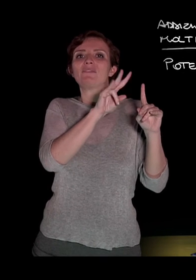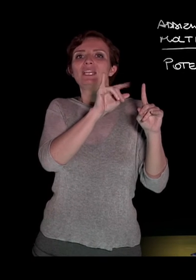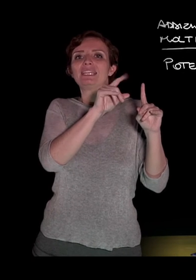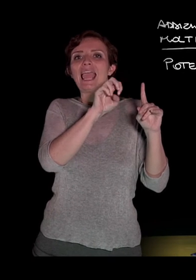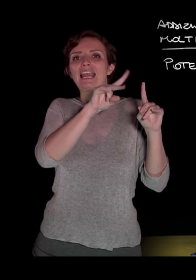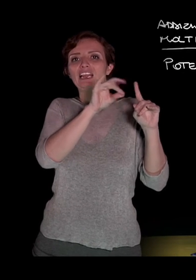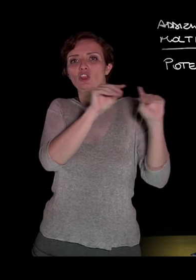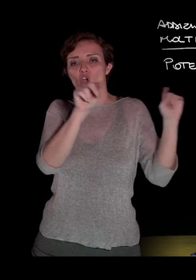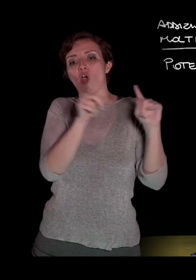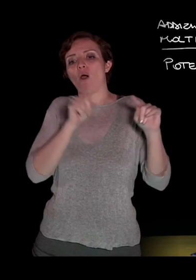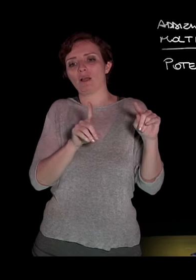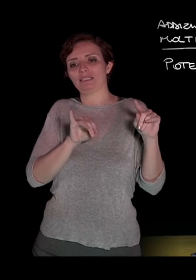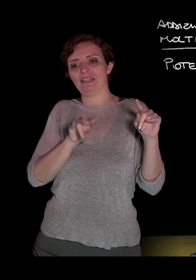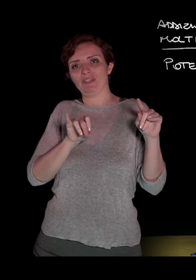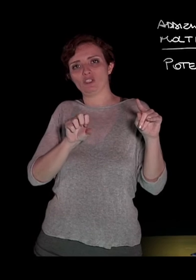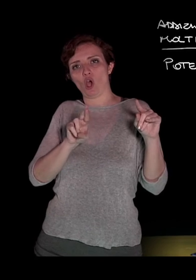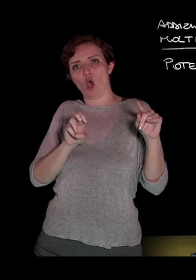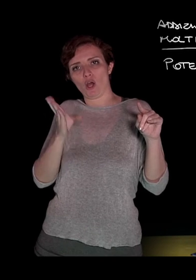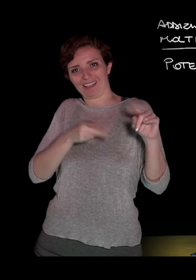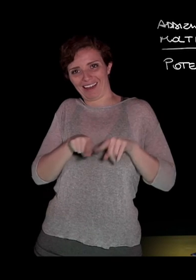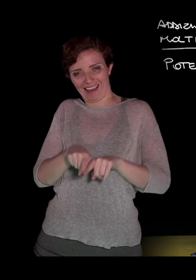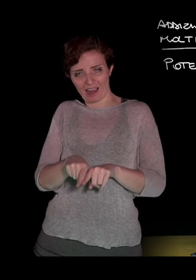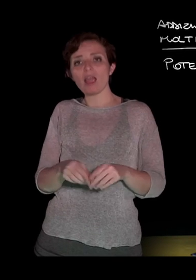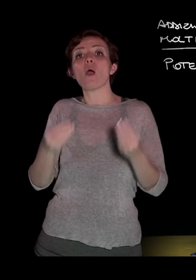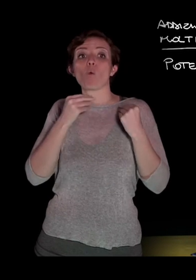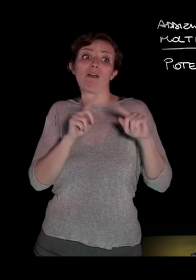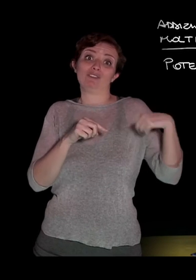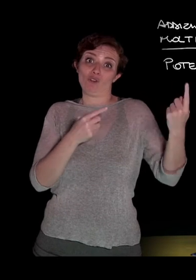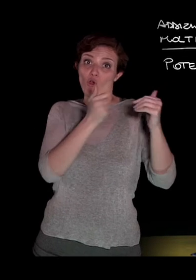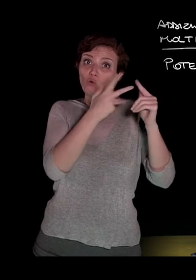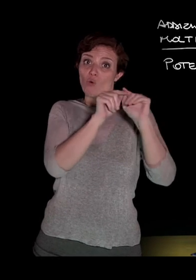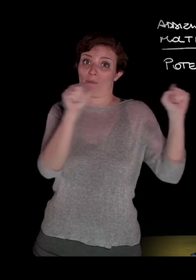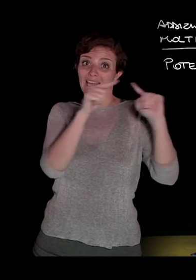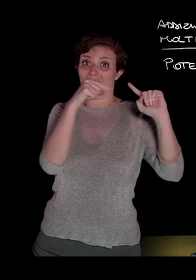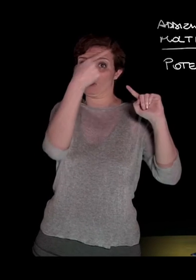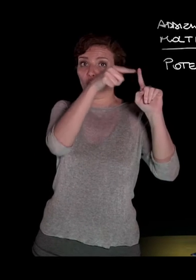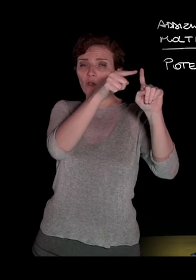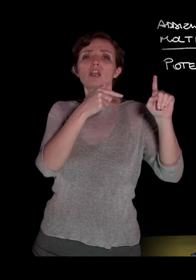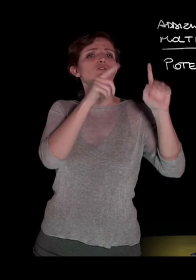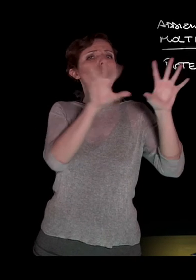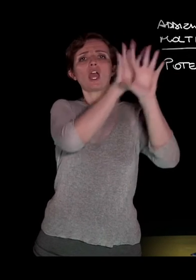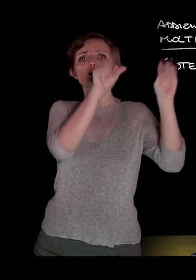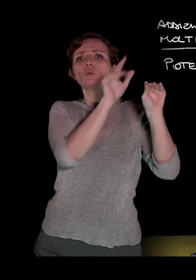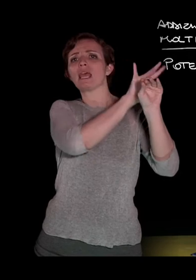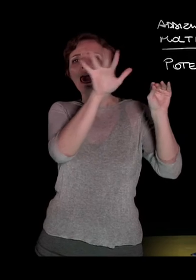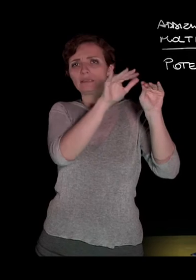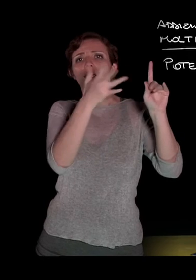si chiama divisore, quando nel monomio dividendo, quindi nel numeratore, compaiono tutte quante le lettere che sono presenti al divisore, ma con